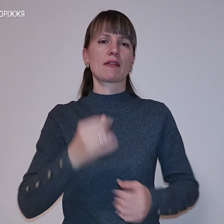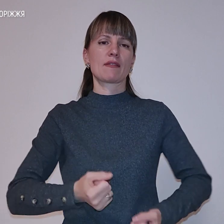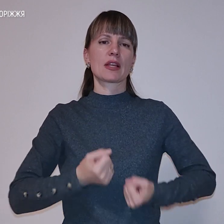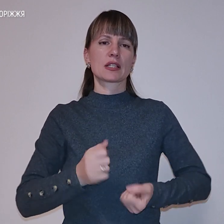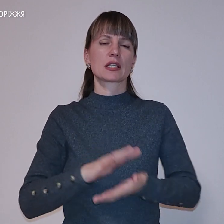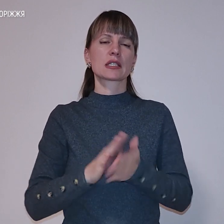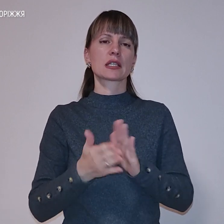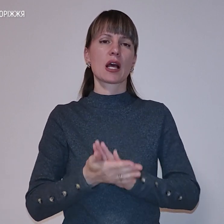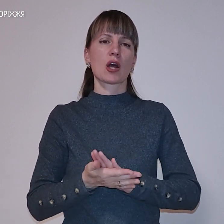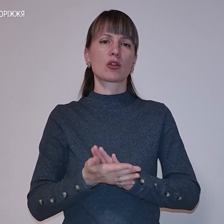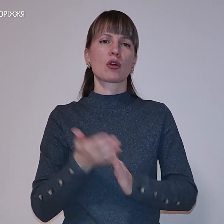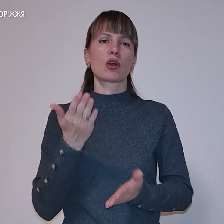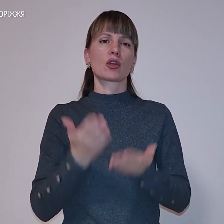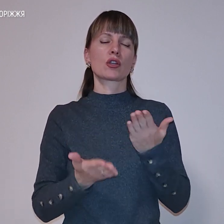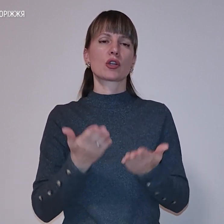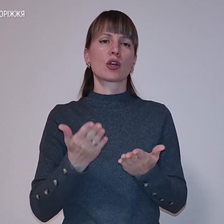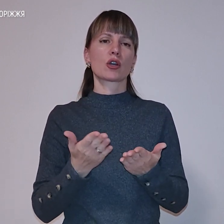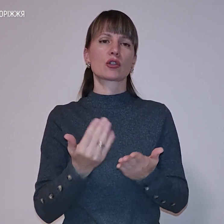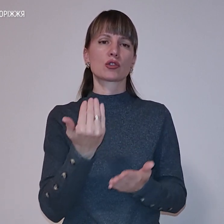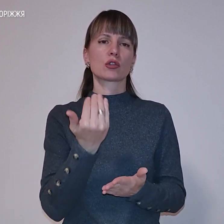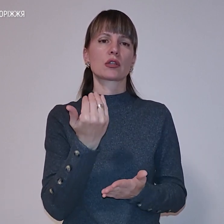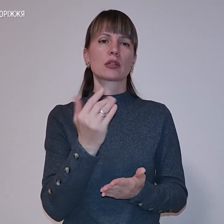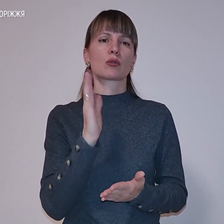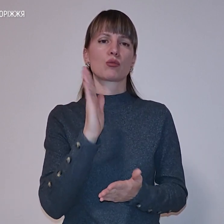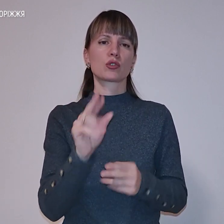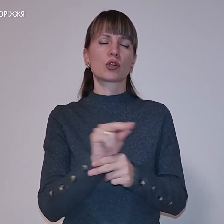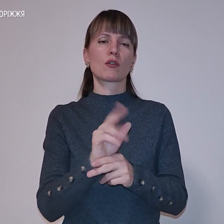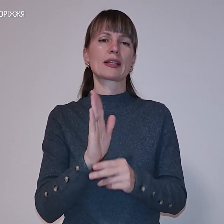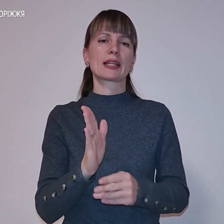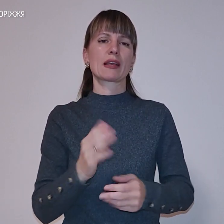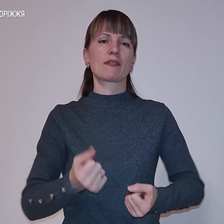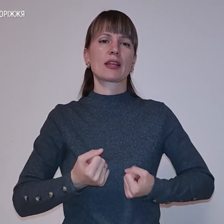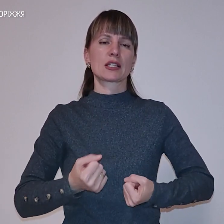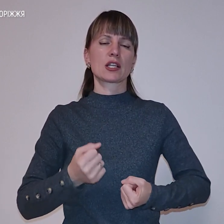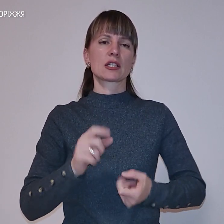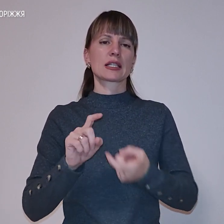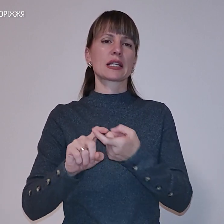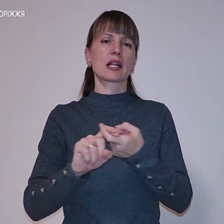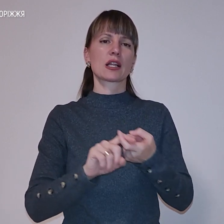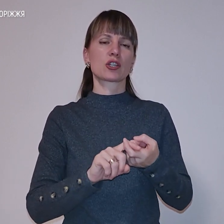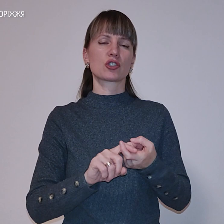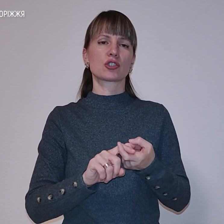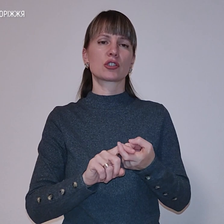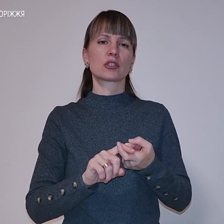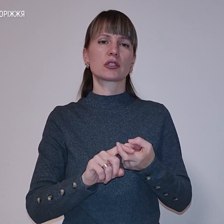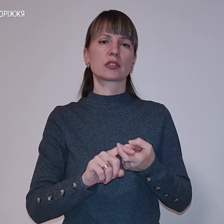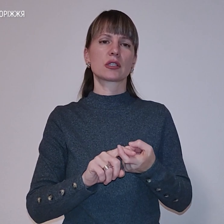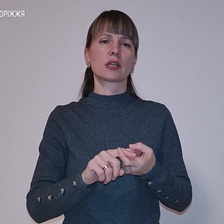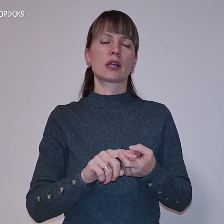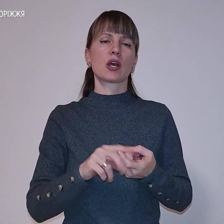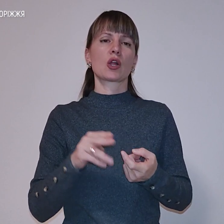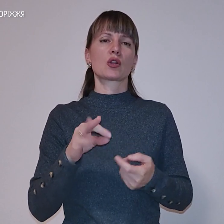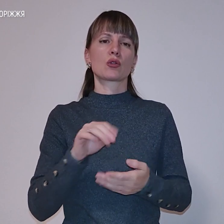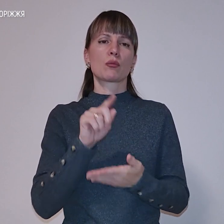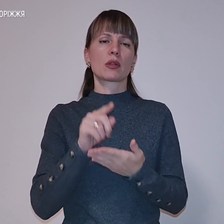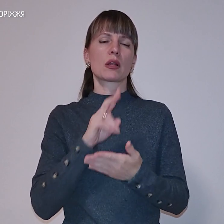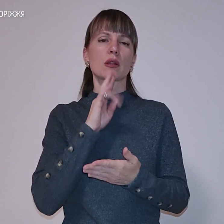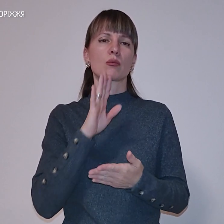стану. Якщо ти будеш фликуватися тільки фізично, залежність, тебе так не вийде. Треба ще,